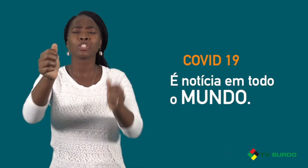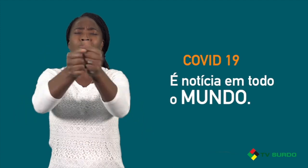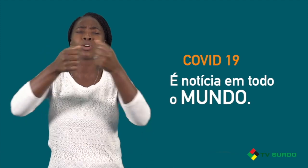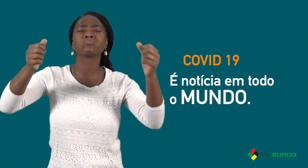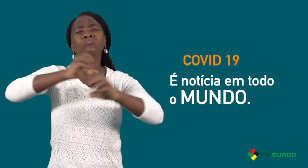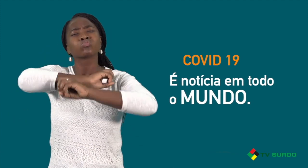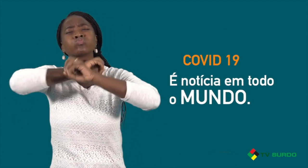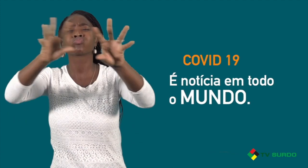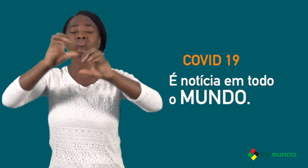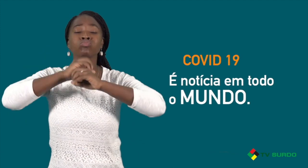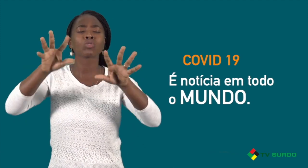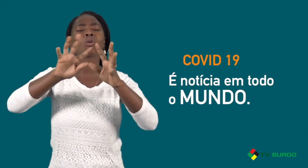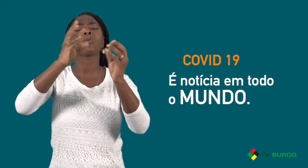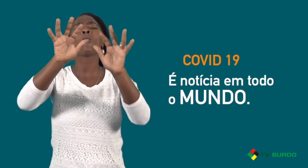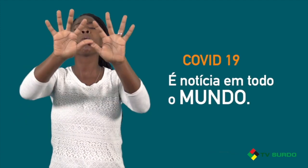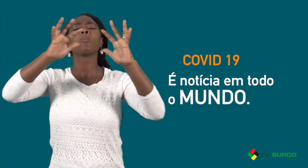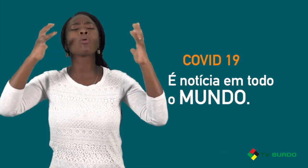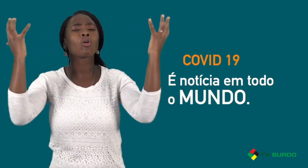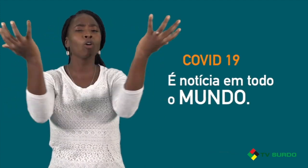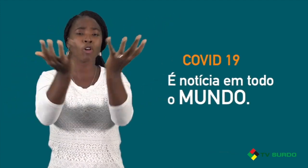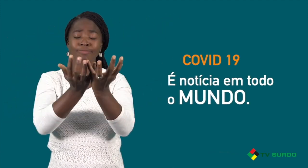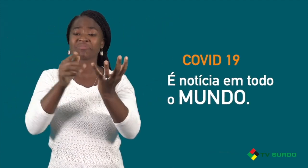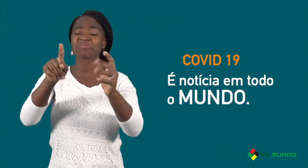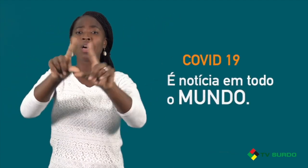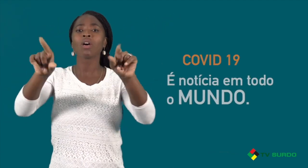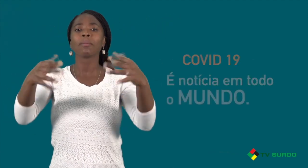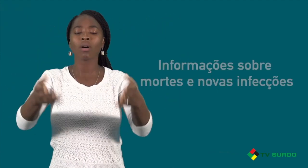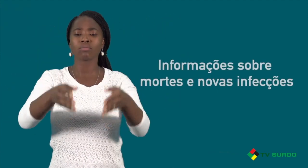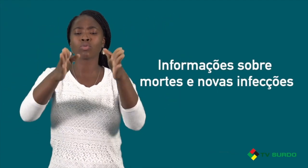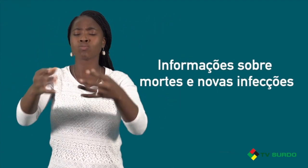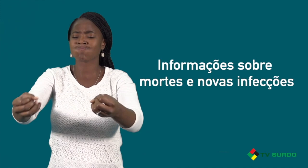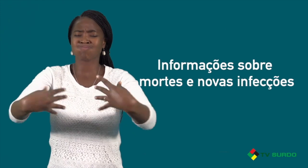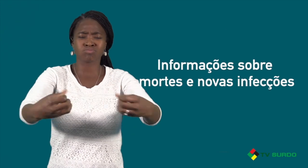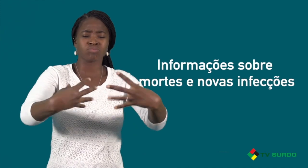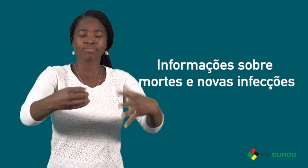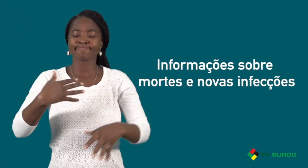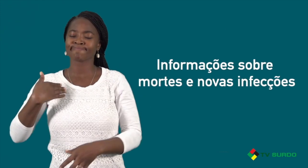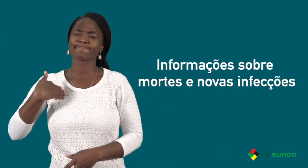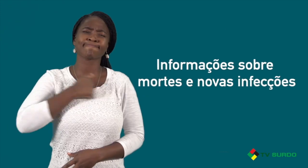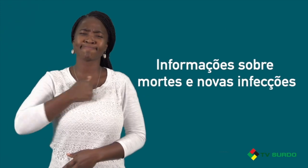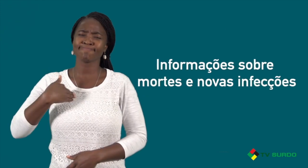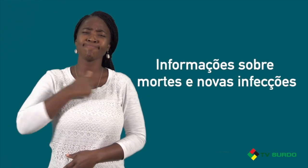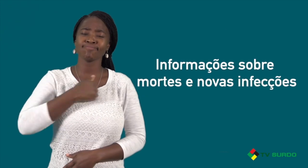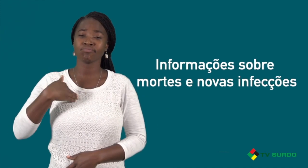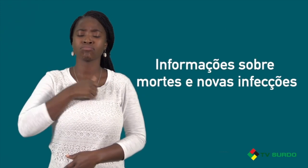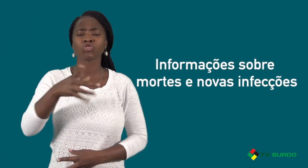televisão, jornal, em todo o mundo. Perda de vidas, informações